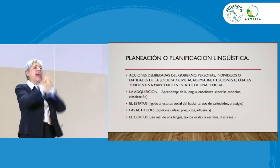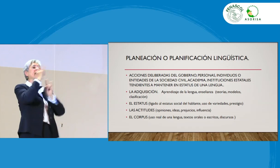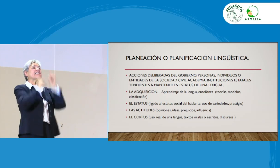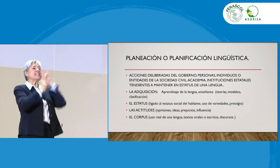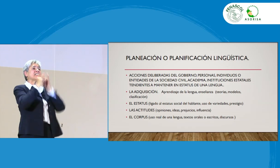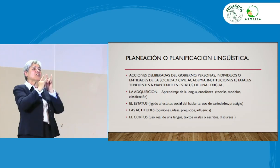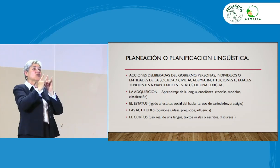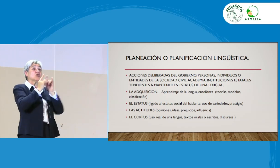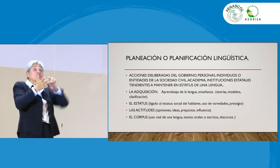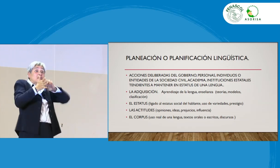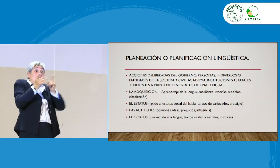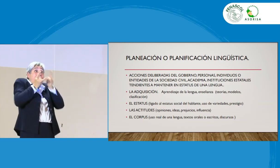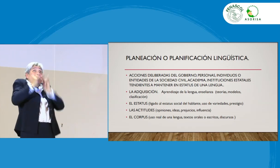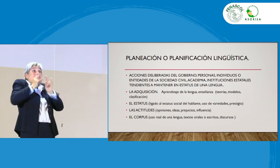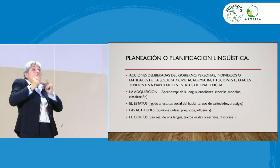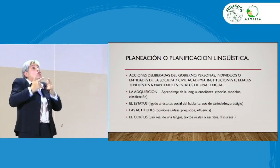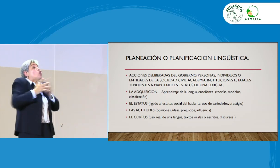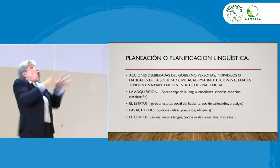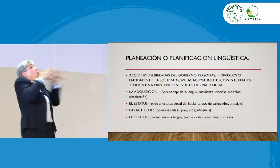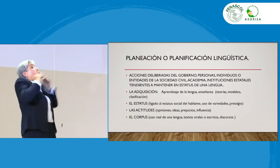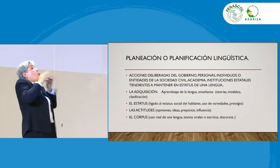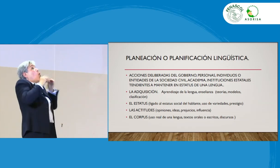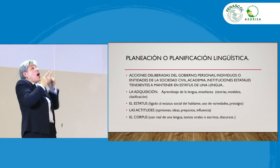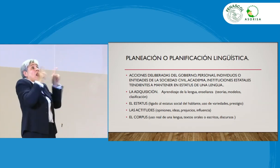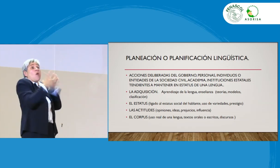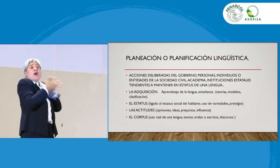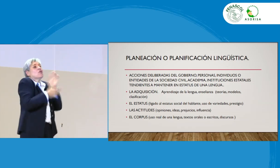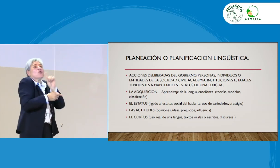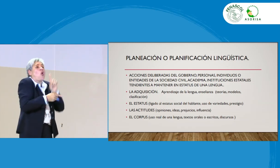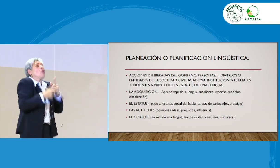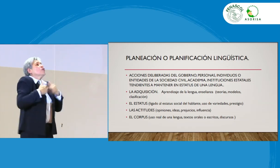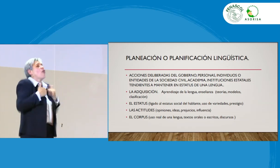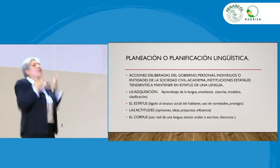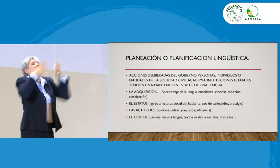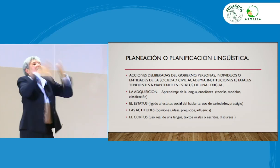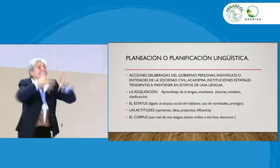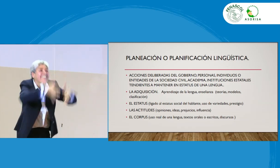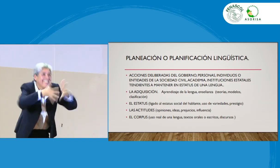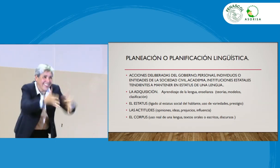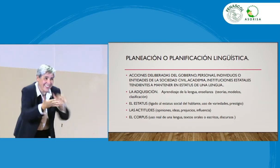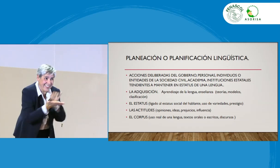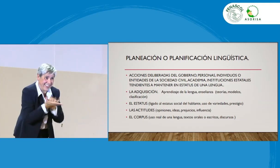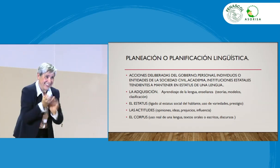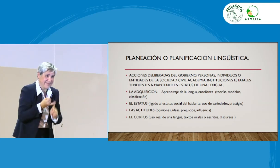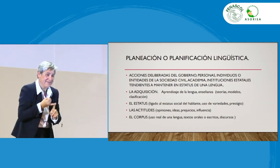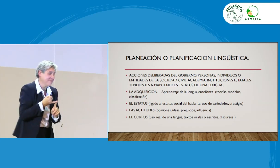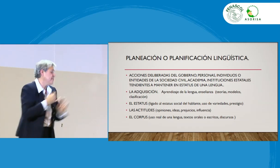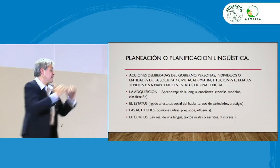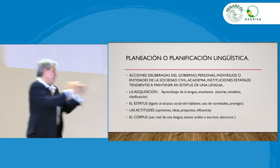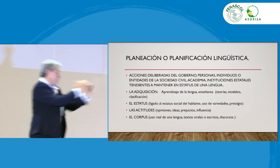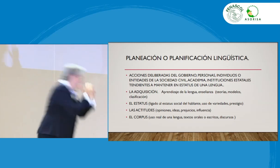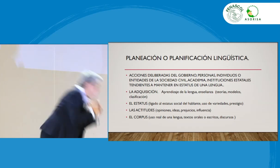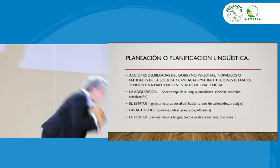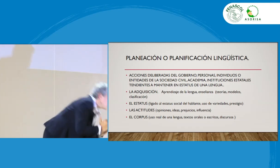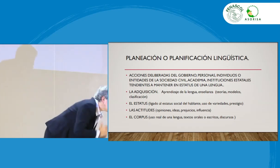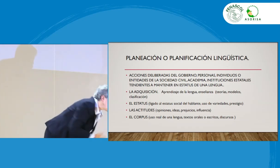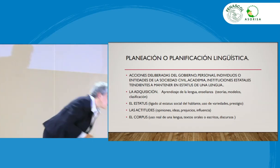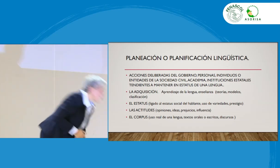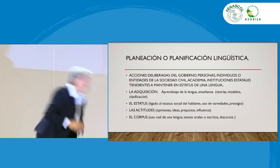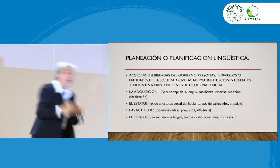hablando de adquisición. Adquisición de la lengua, no suelo pensar en las señas como tal específicas. Los rodea muchos otros aspectos. Hablamos